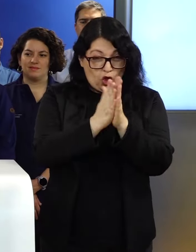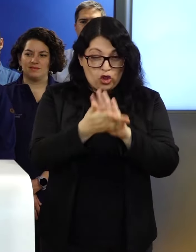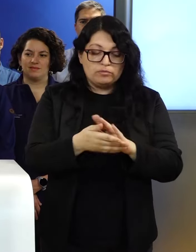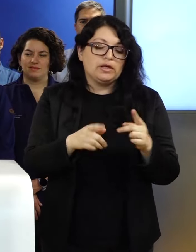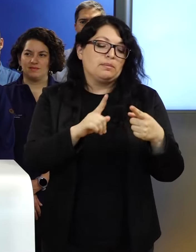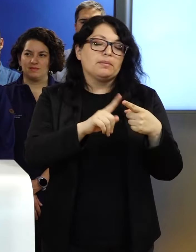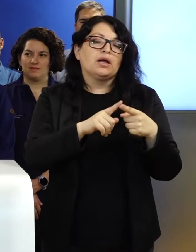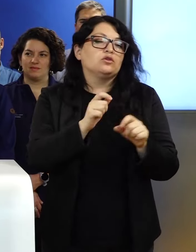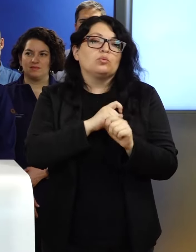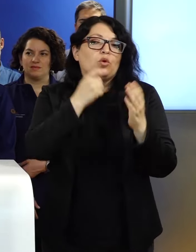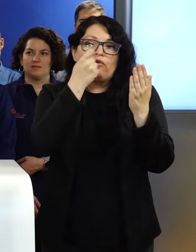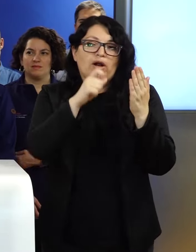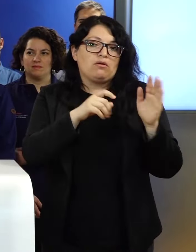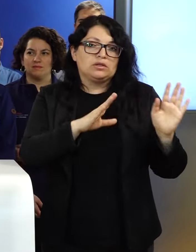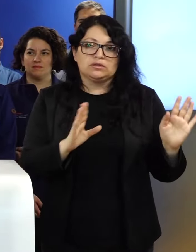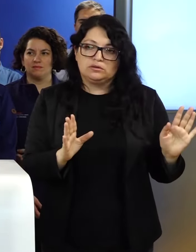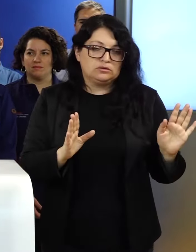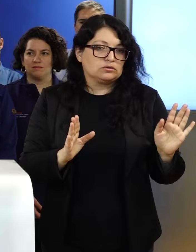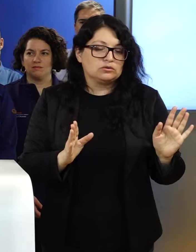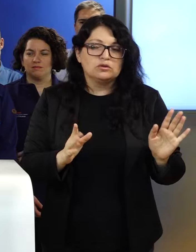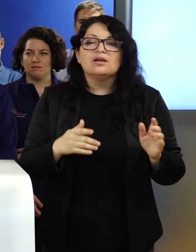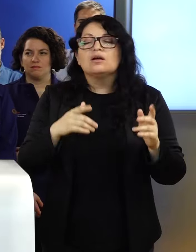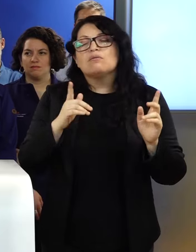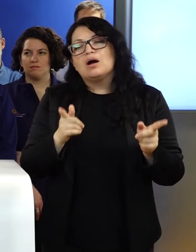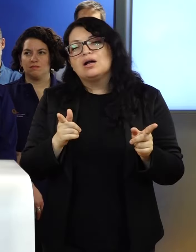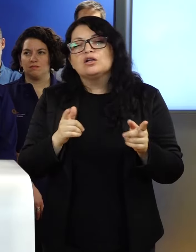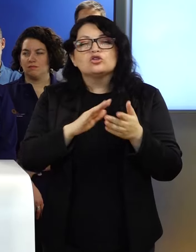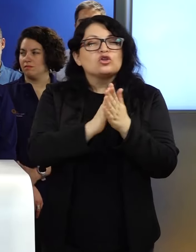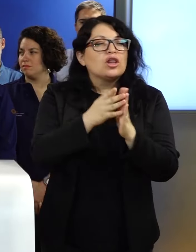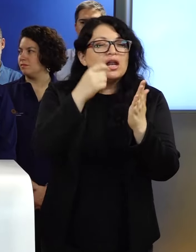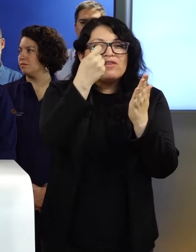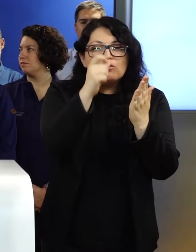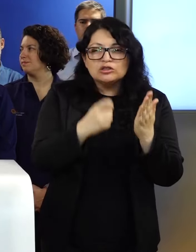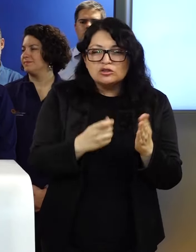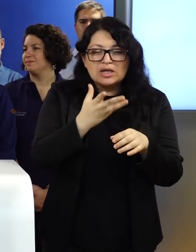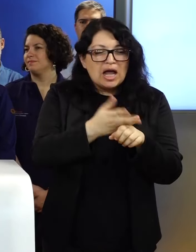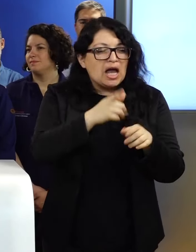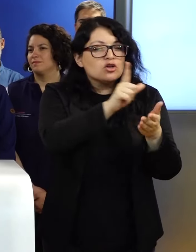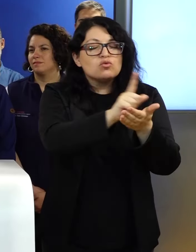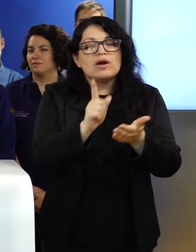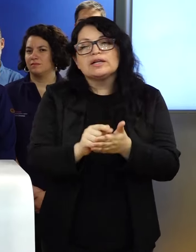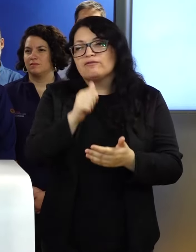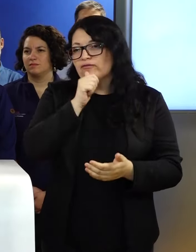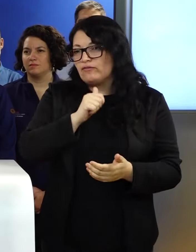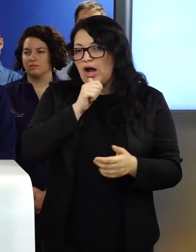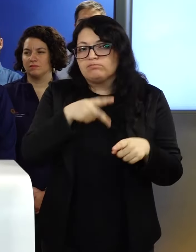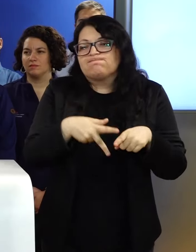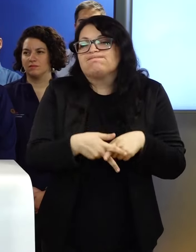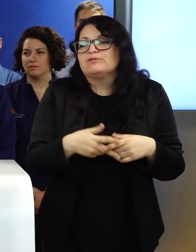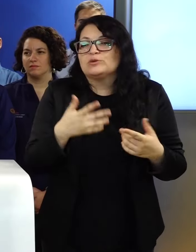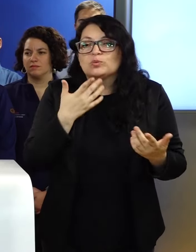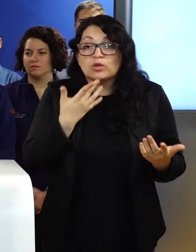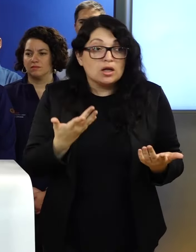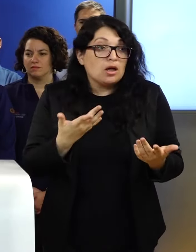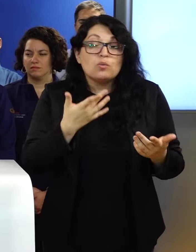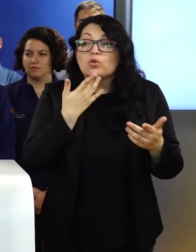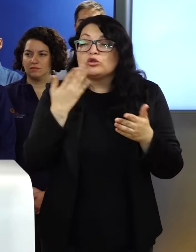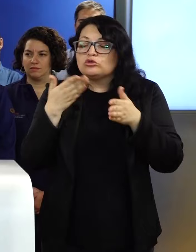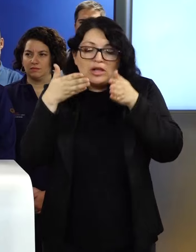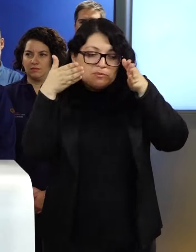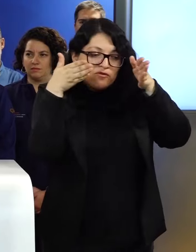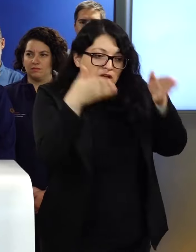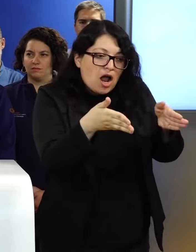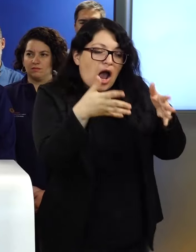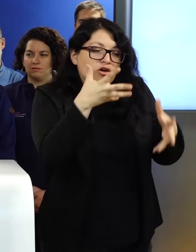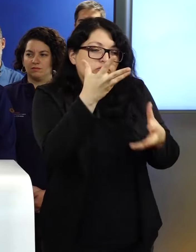evaluación. En general, todas las evaluaciones en el terreno están pendientes porque estamos concentrados en